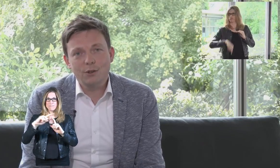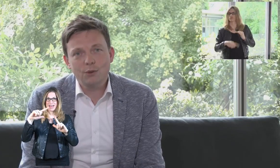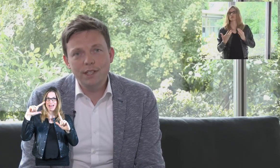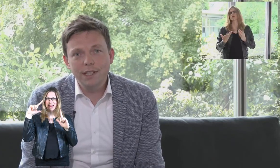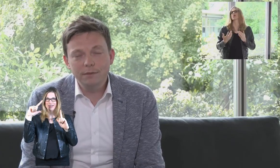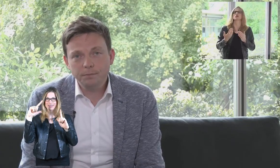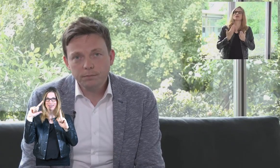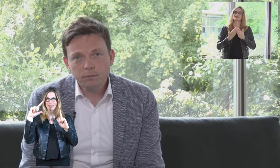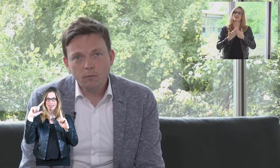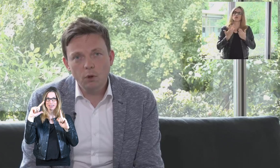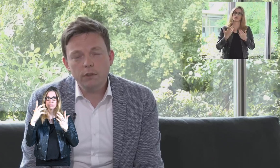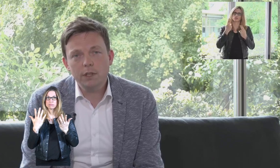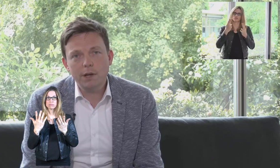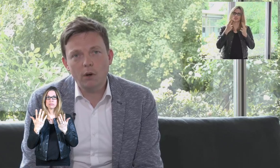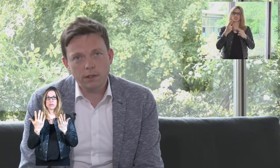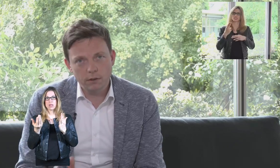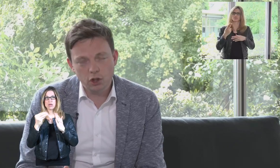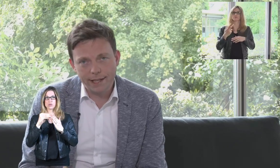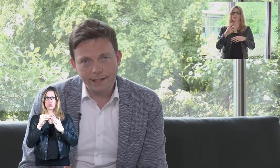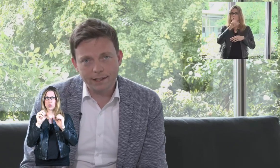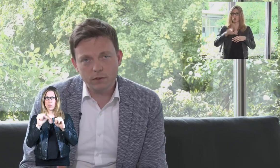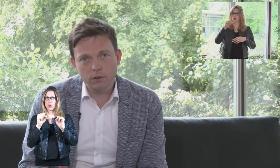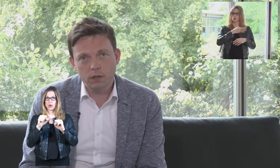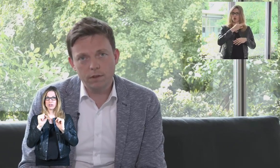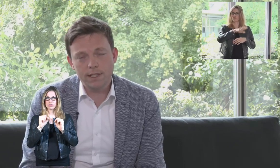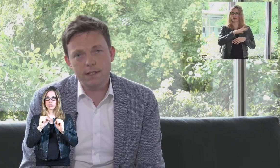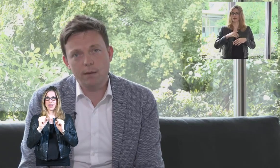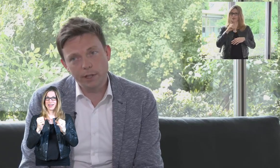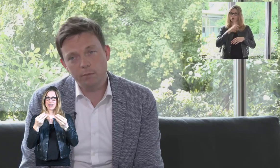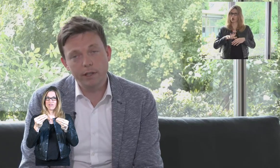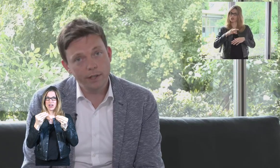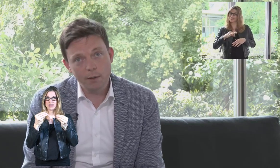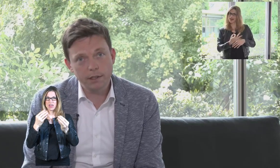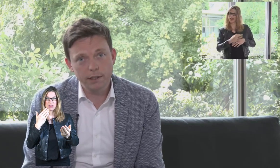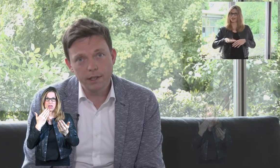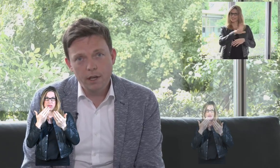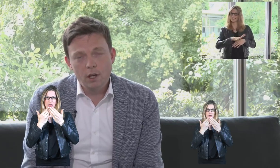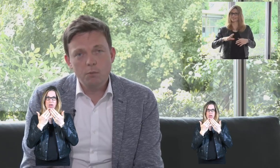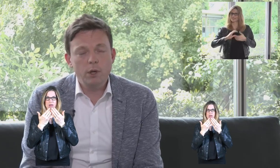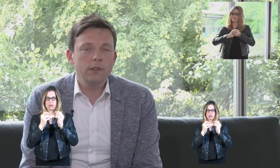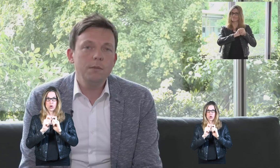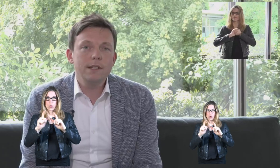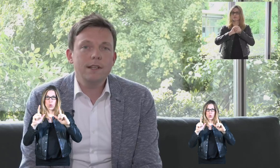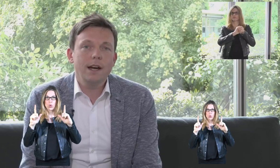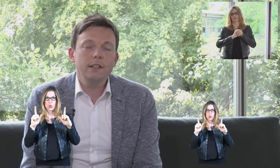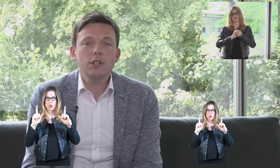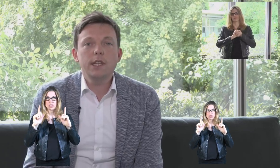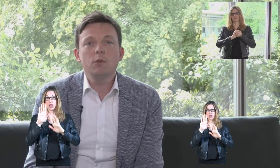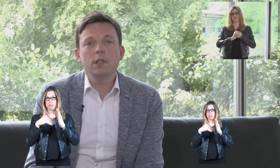Und damit ist natürlich die Maßgabe nochmals gegeben, dass Sie den Gebärdendolmetscher oder die